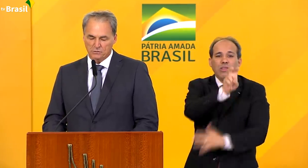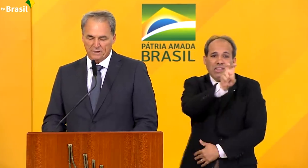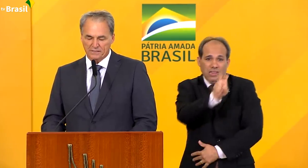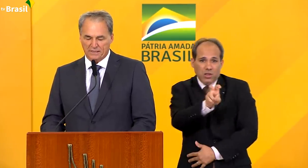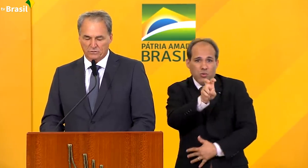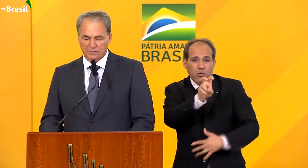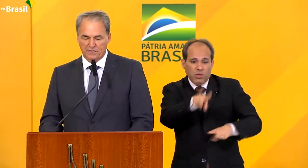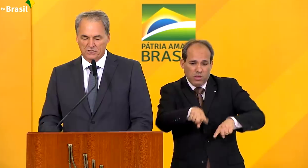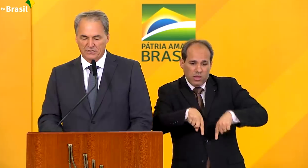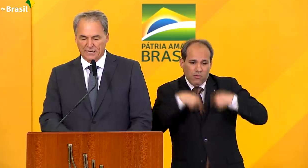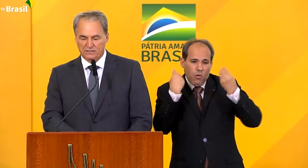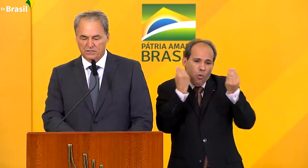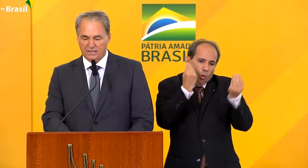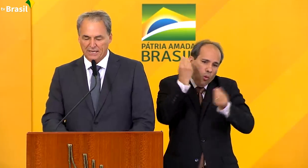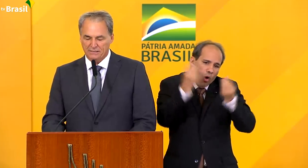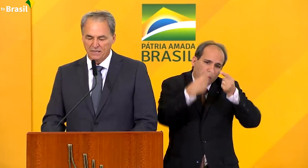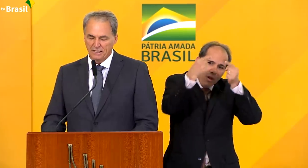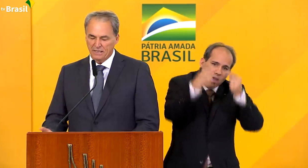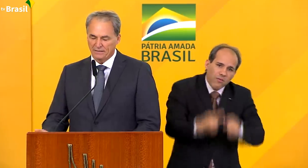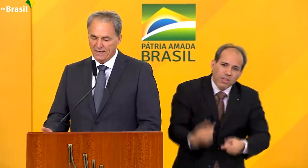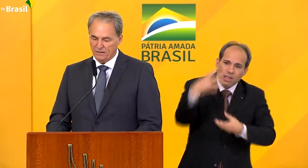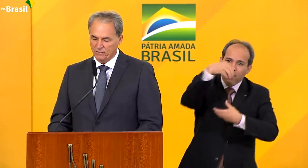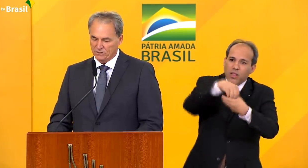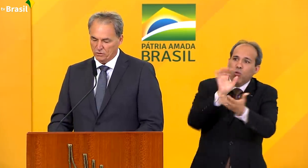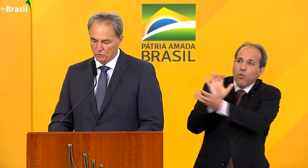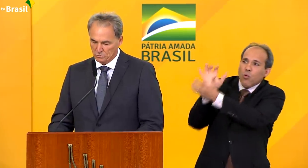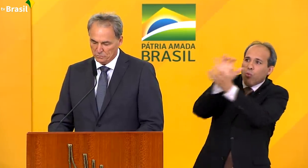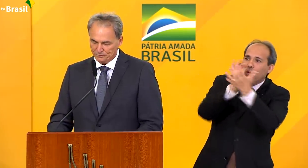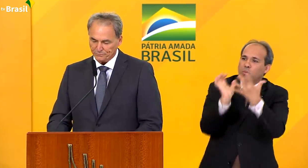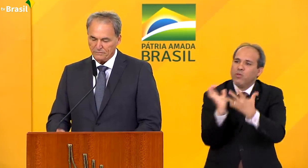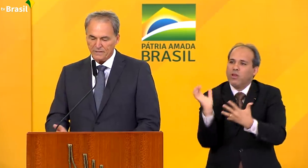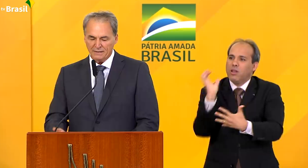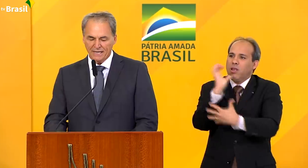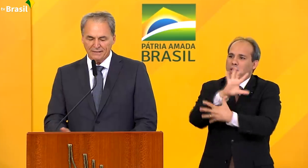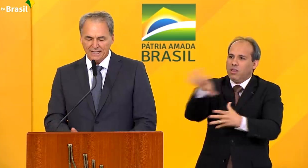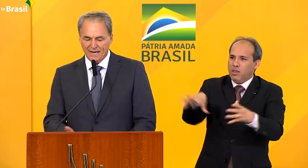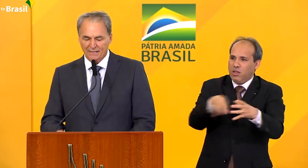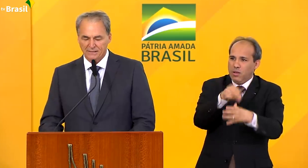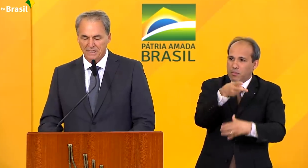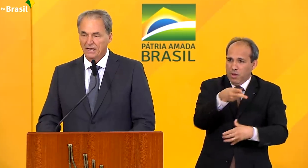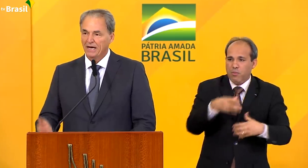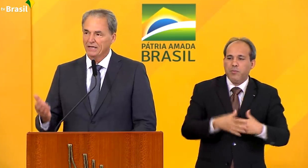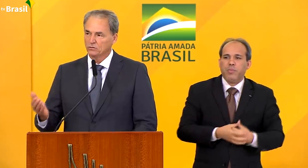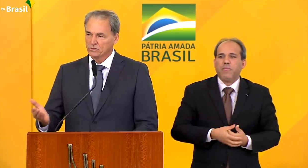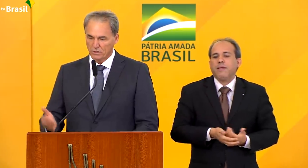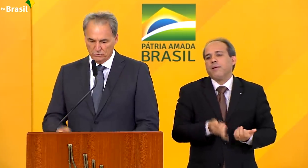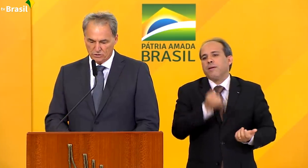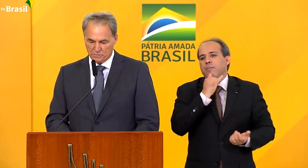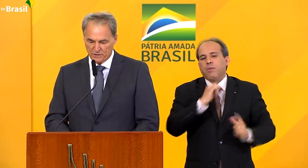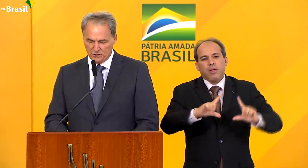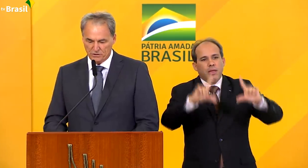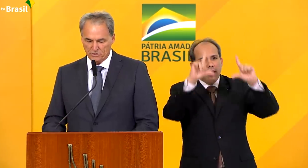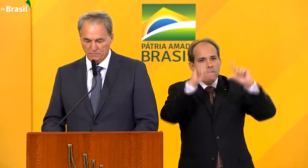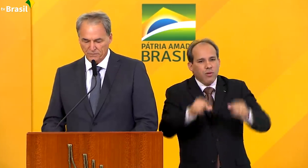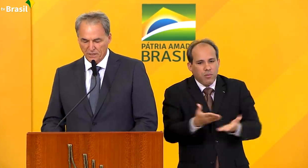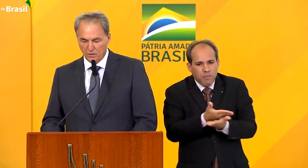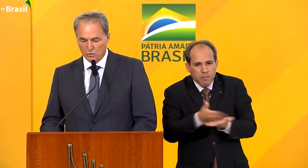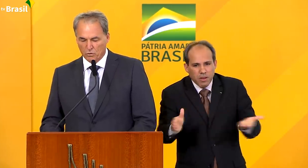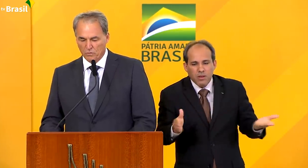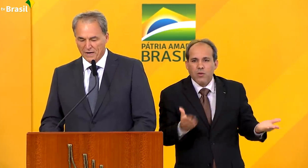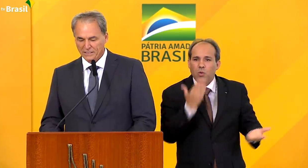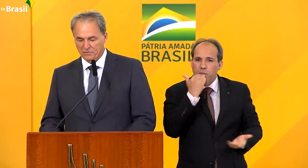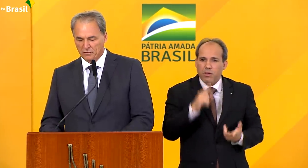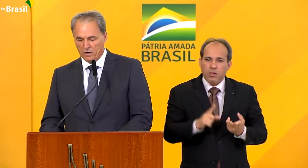enfrentados pelas 14 entidades de classe que integram este grupo. Dentre elas, a redução do desperdício,